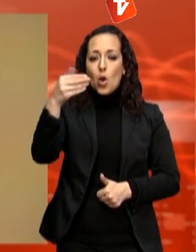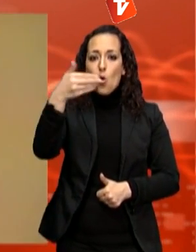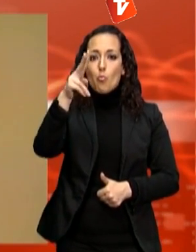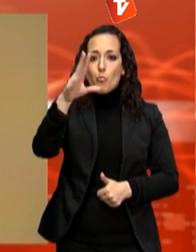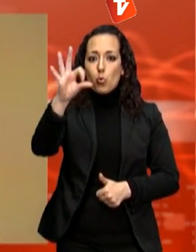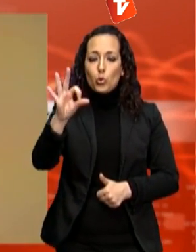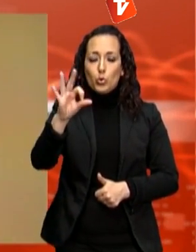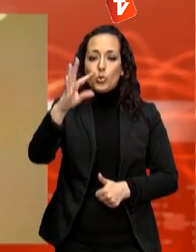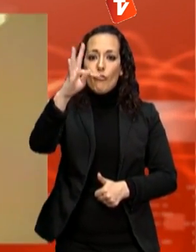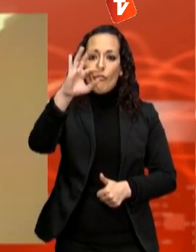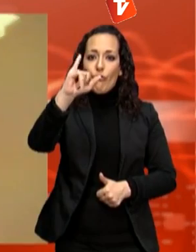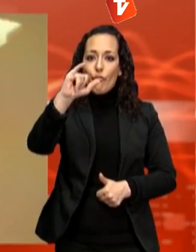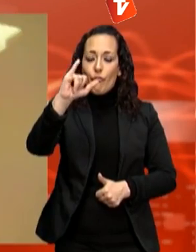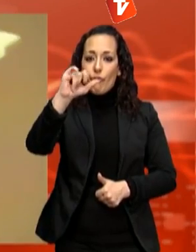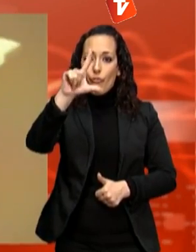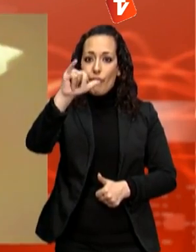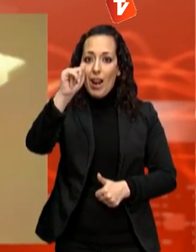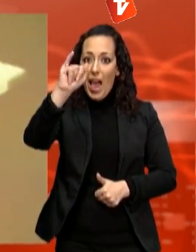millors idees pel futur de l'aviació.